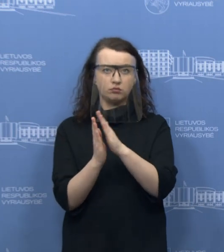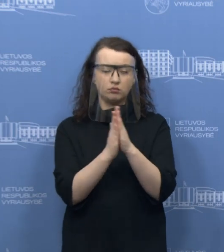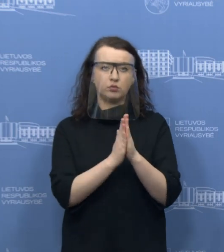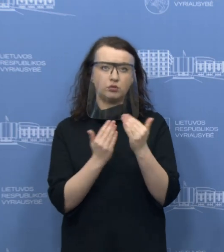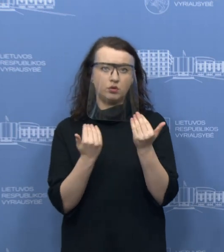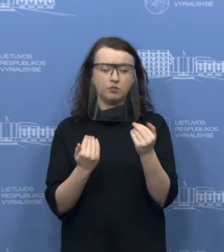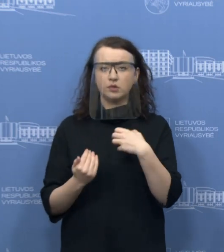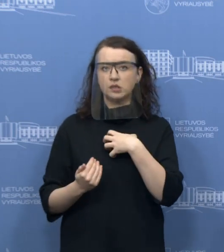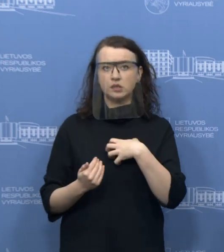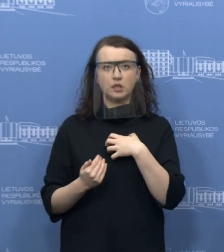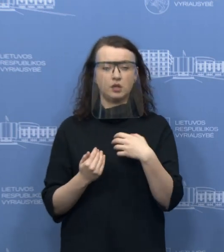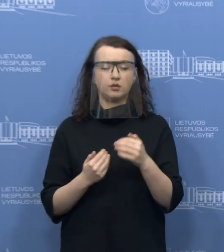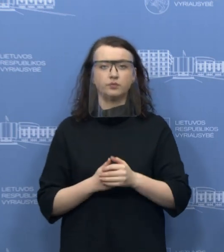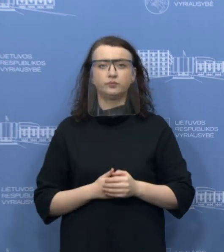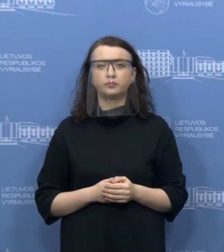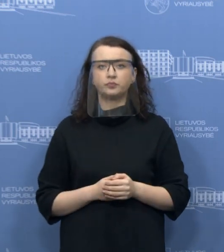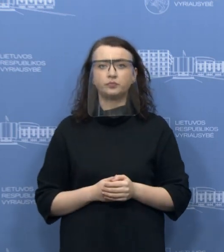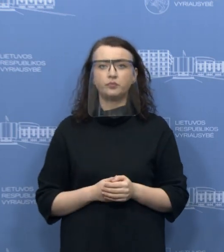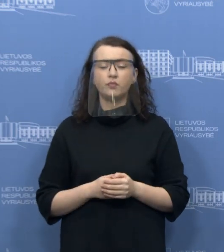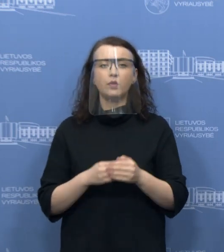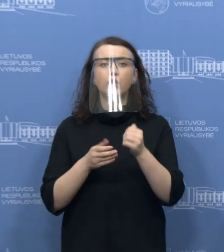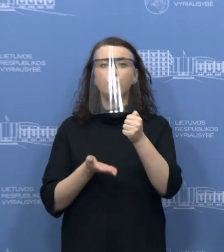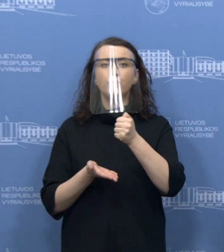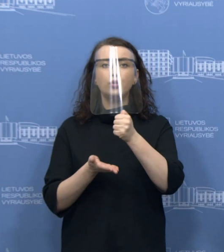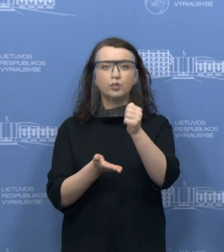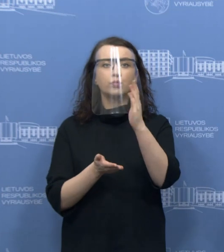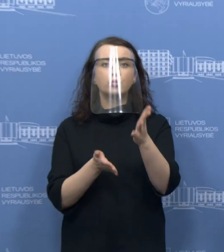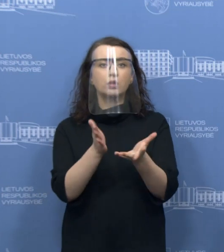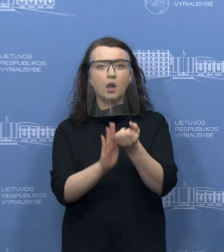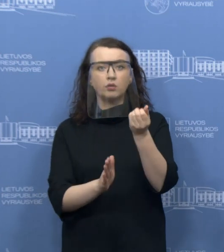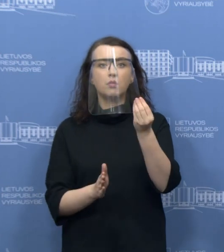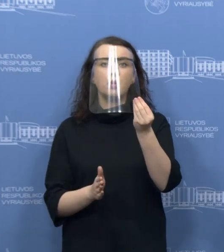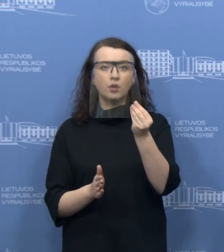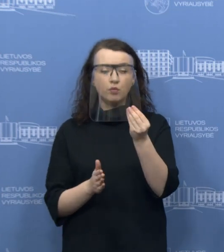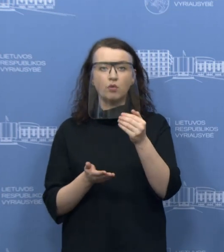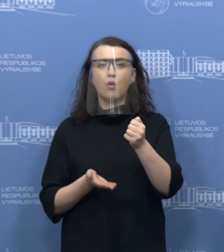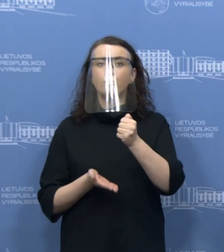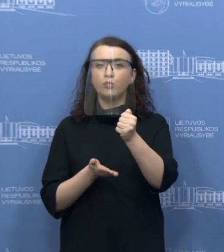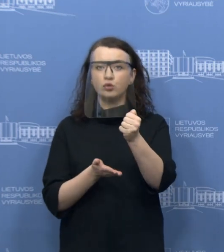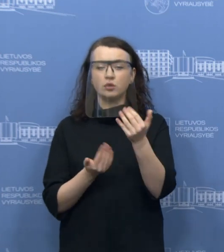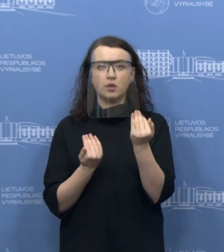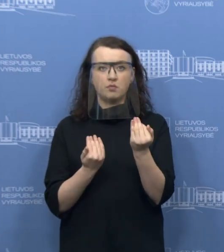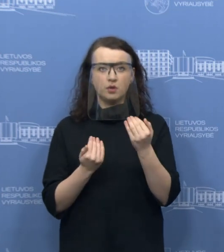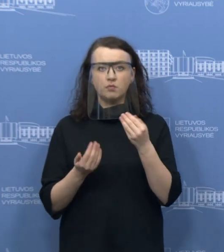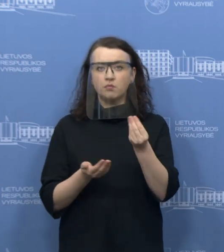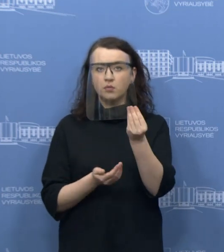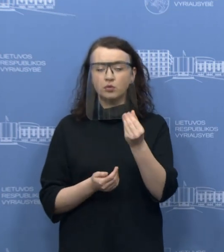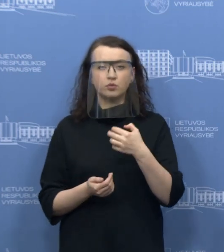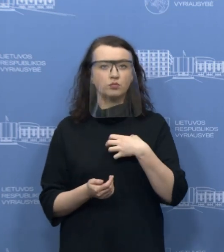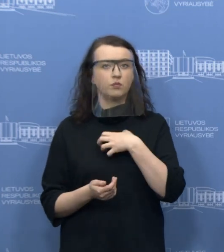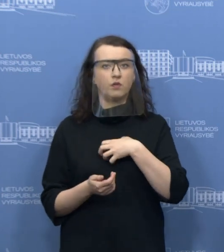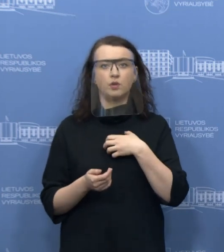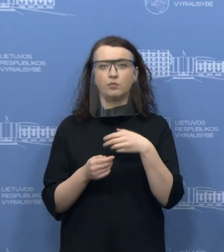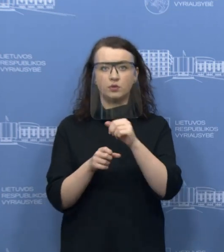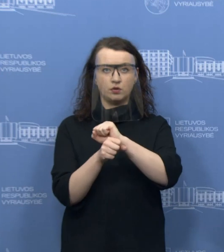To šiuo metu reikia. į biudžetą bus gauta pajamų, kurios yra tikrai labai būtinos, negimams